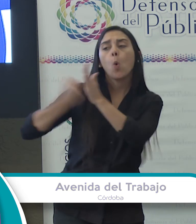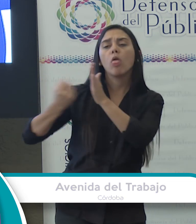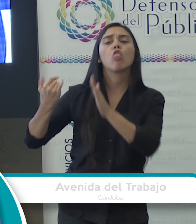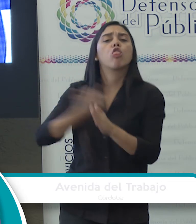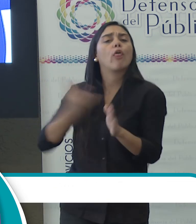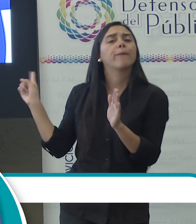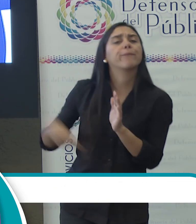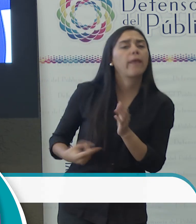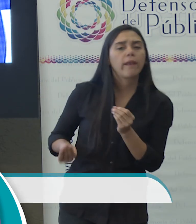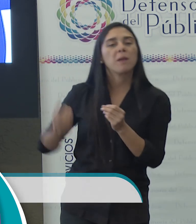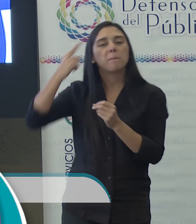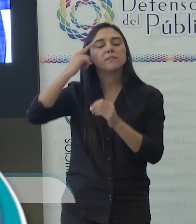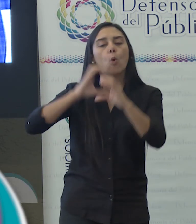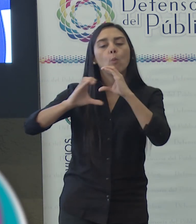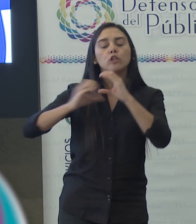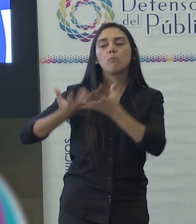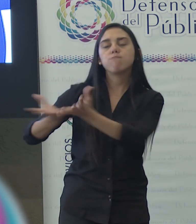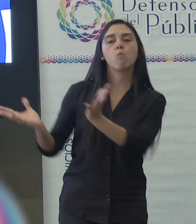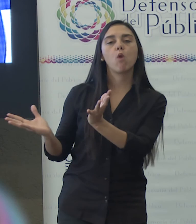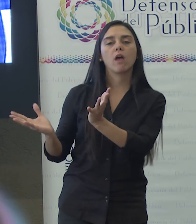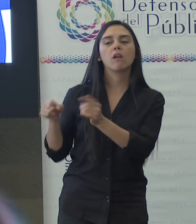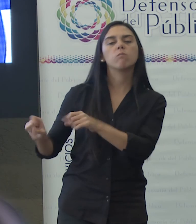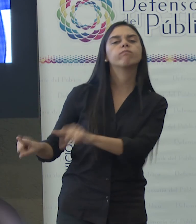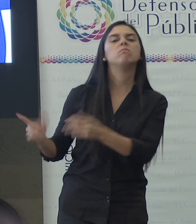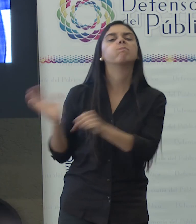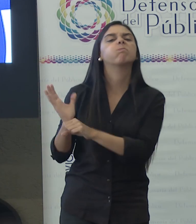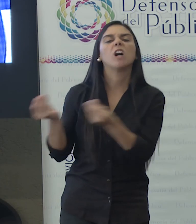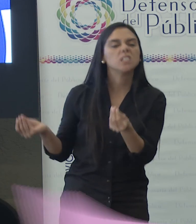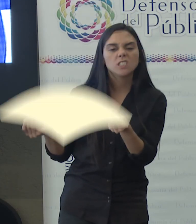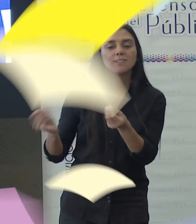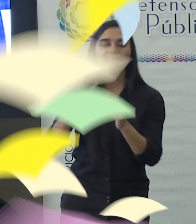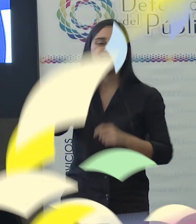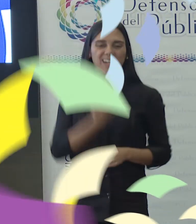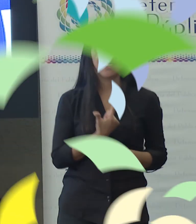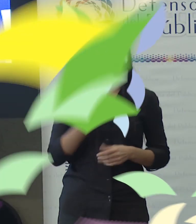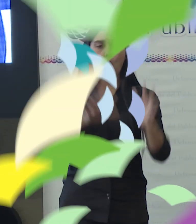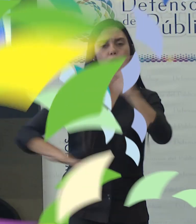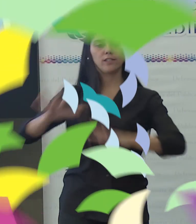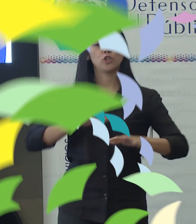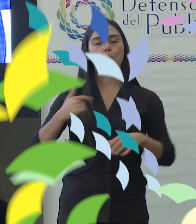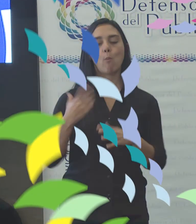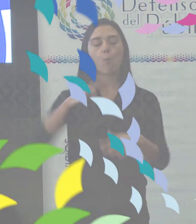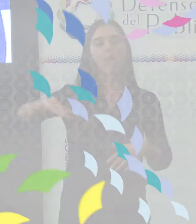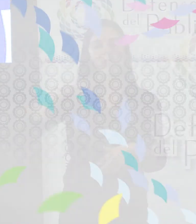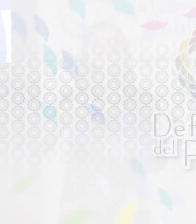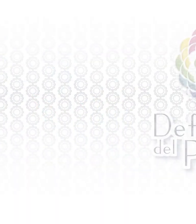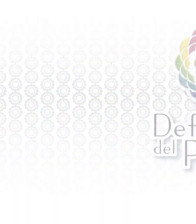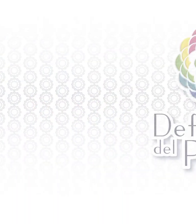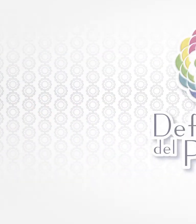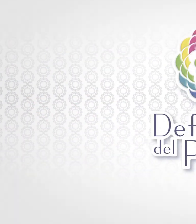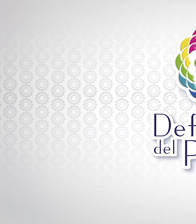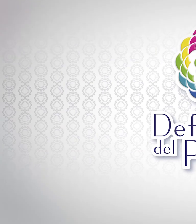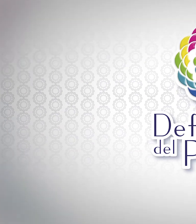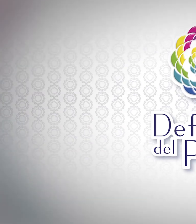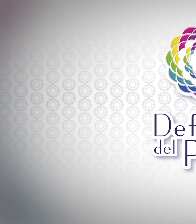a la comunicación popular como lo que es, es facilitadora para la organización de nuestros pueblos. Muchas gracias. Muchas